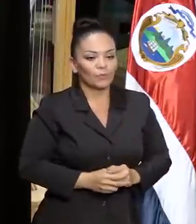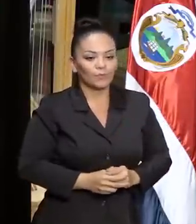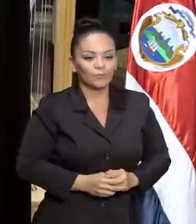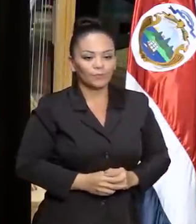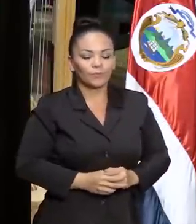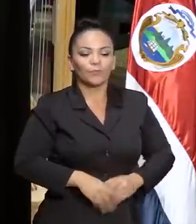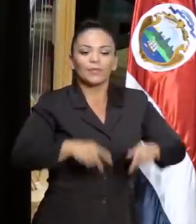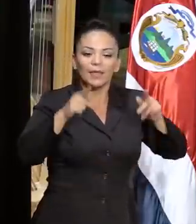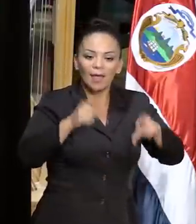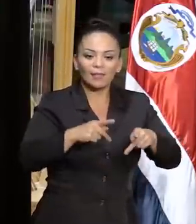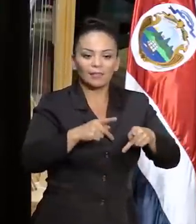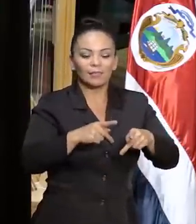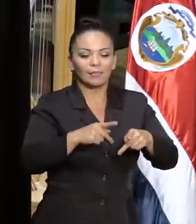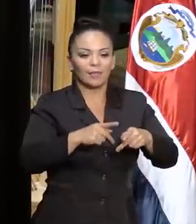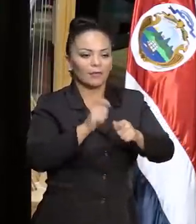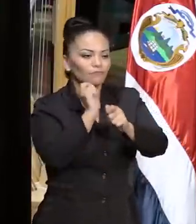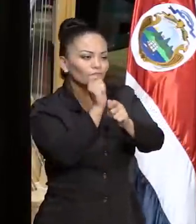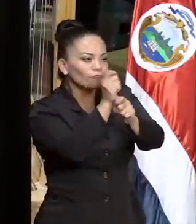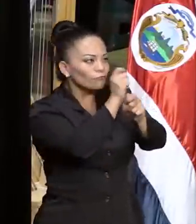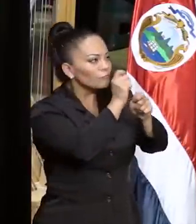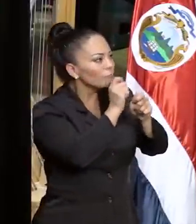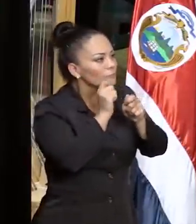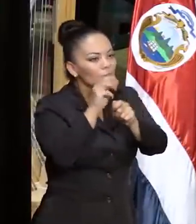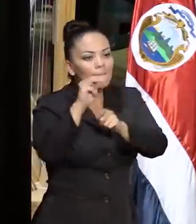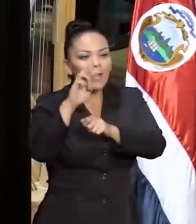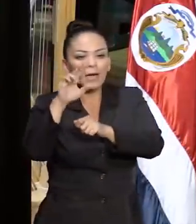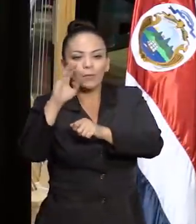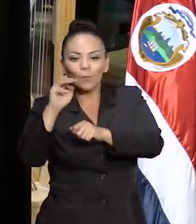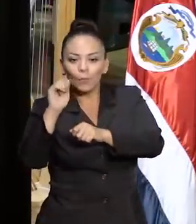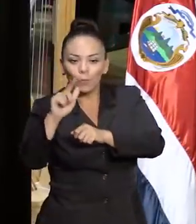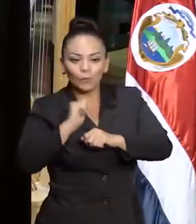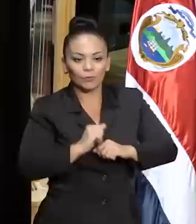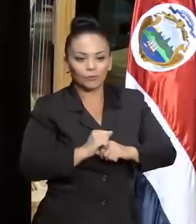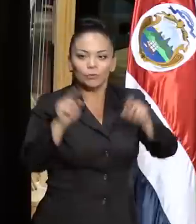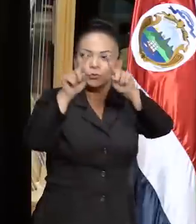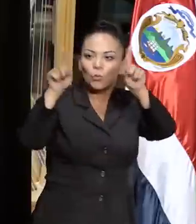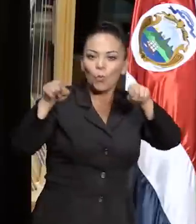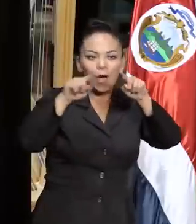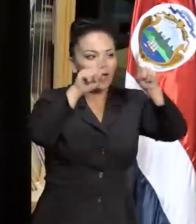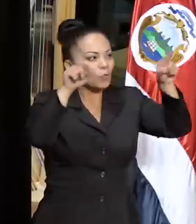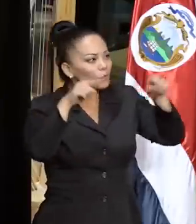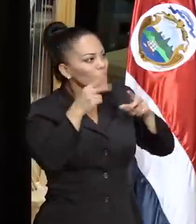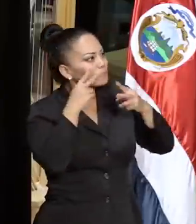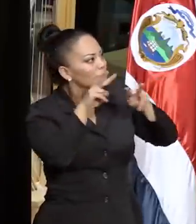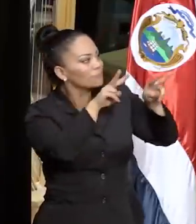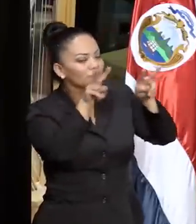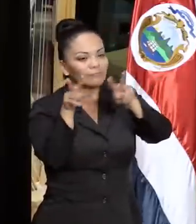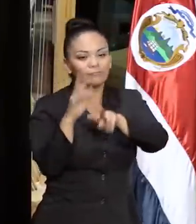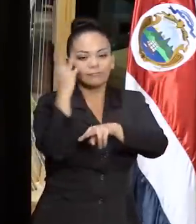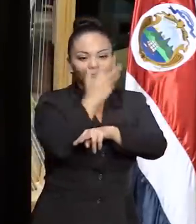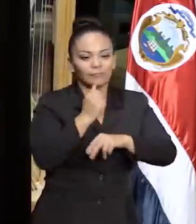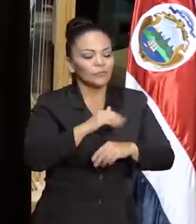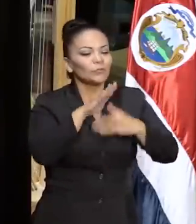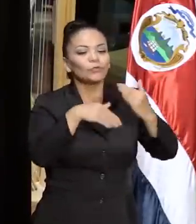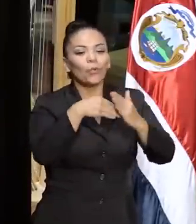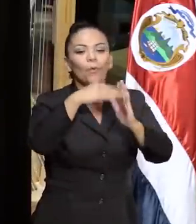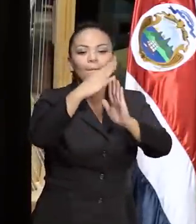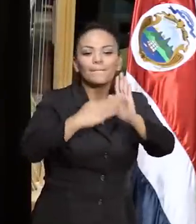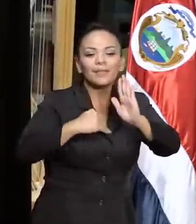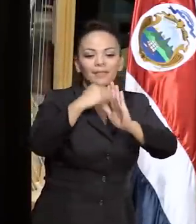Gente que talló sus mármoles, los cuadros que hoy nos adornan la vista, fueron